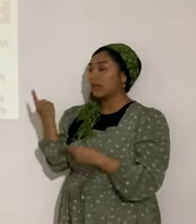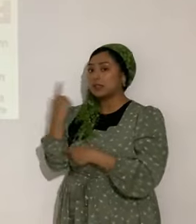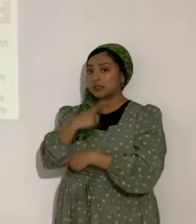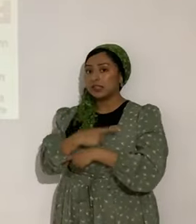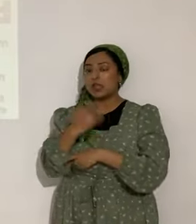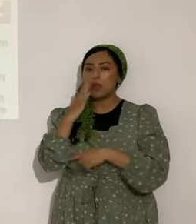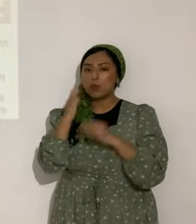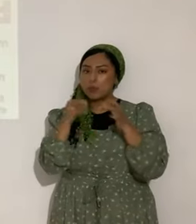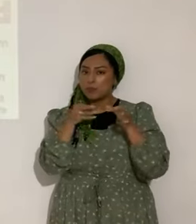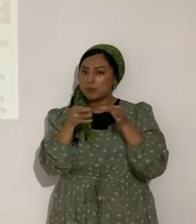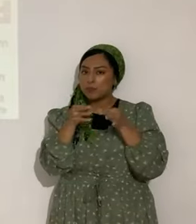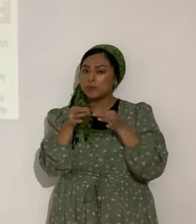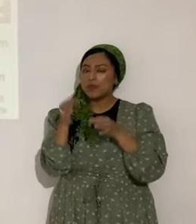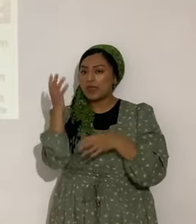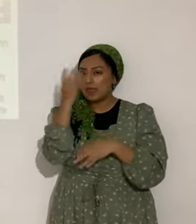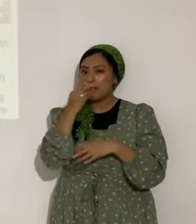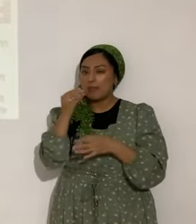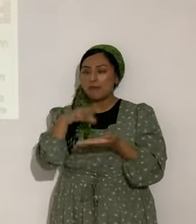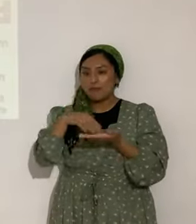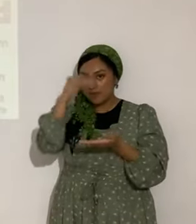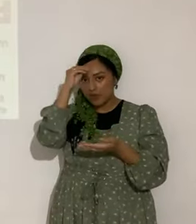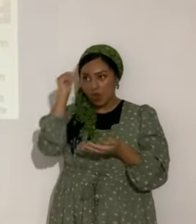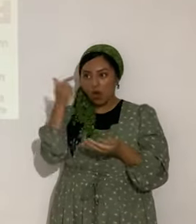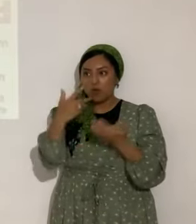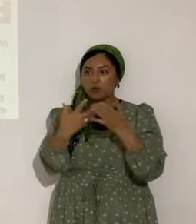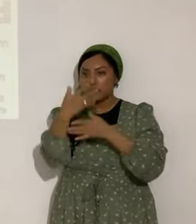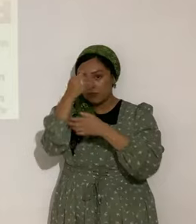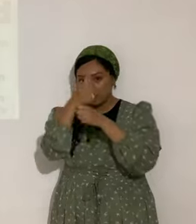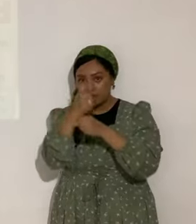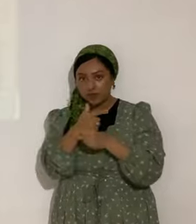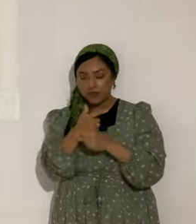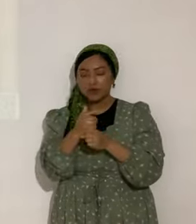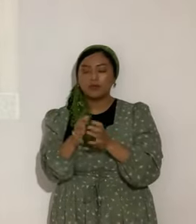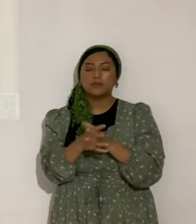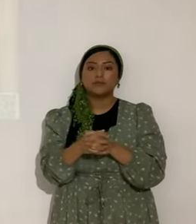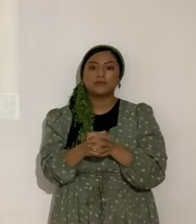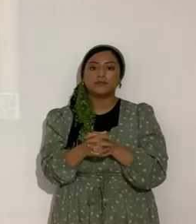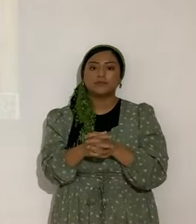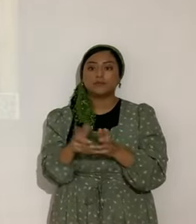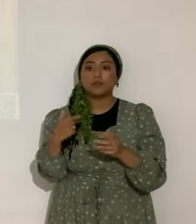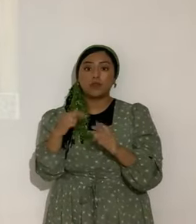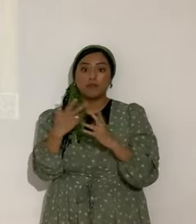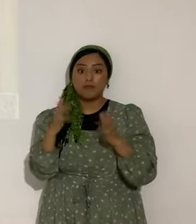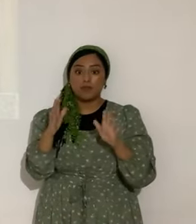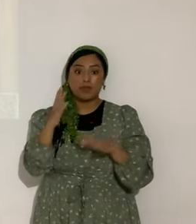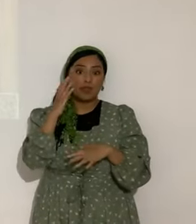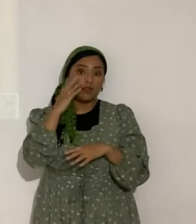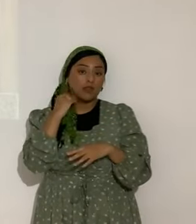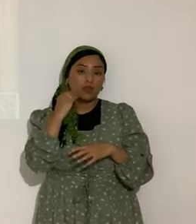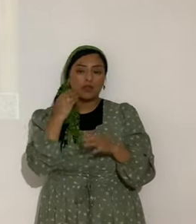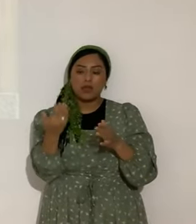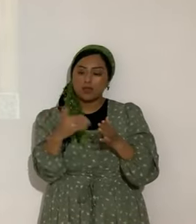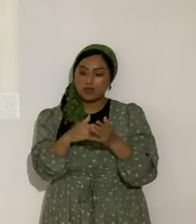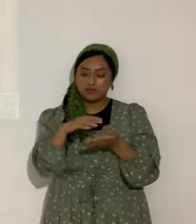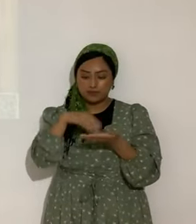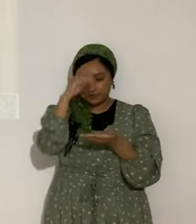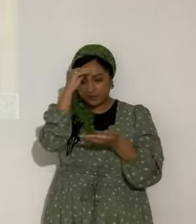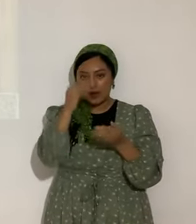voy a amenizar cosas bien bonitas que van a aprender todos los nuevecitos y todos los que ya saben un poquito más de Torá. Vamos a aprender más. Y también se